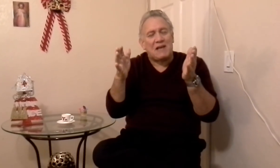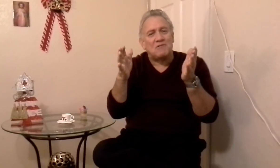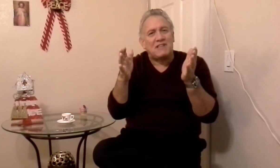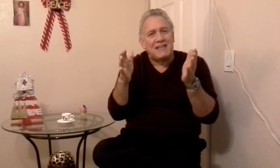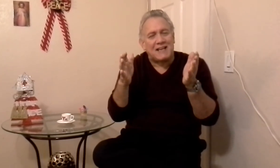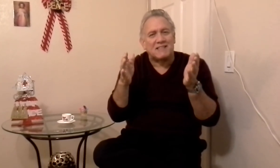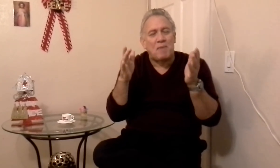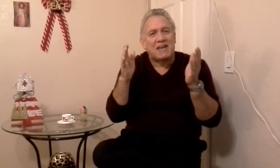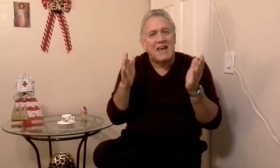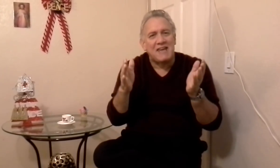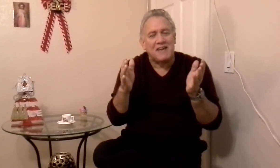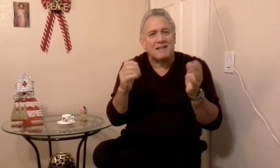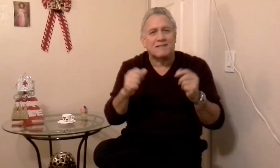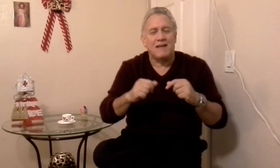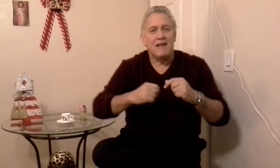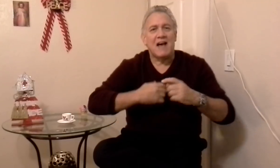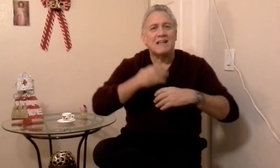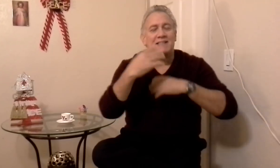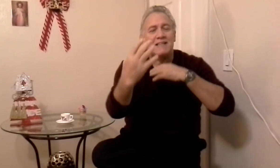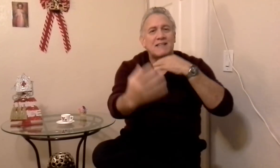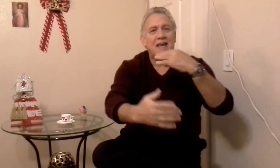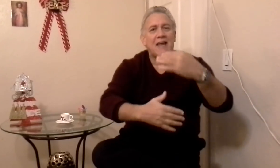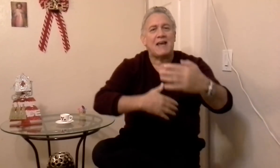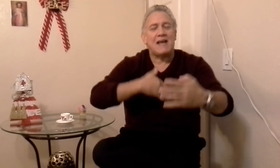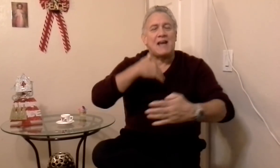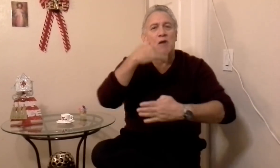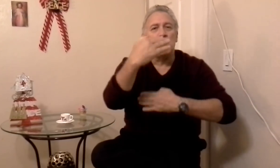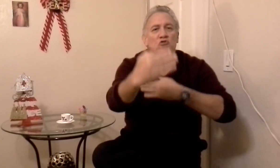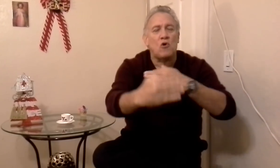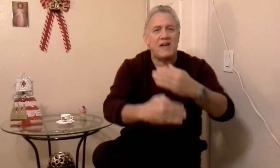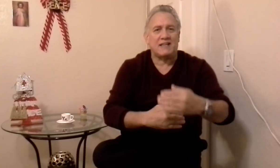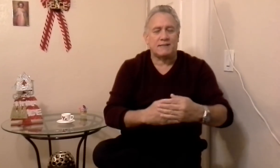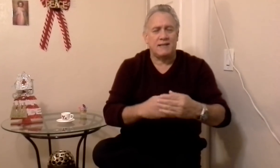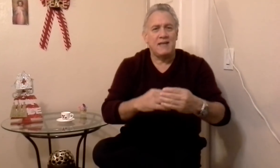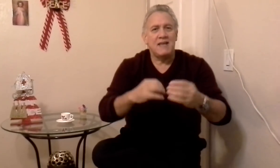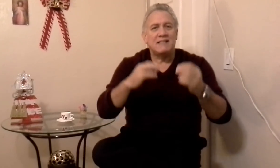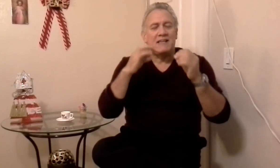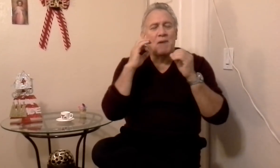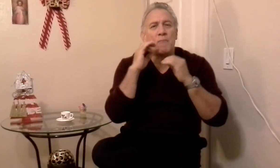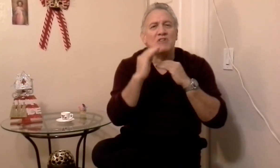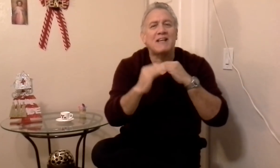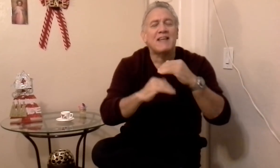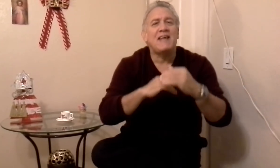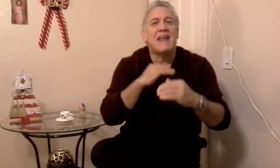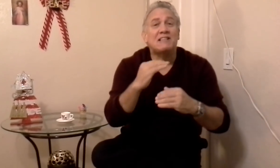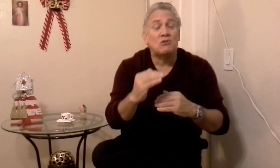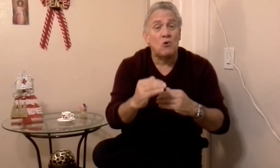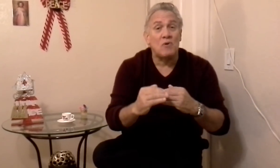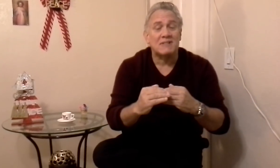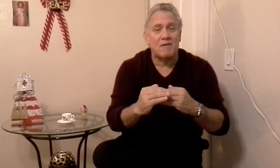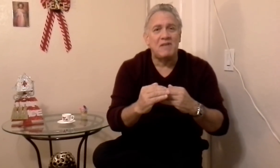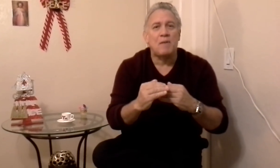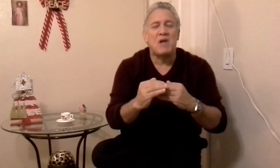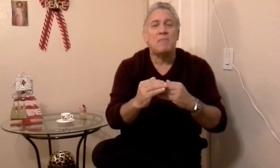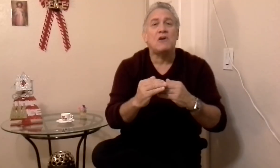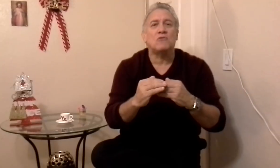leoncitas pequeñas, así es que el mundo es, si vamos a tener éxito en nuestra vida, mis amigos,